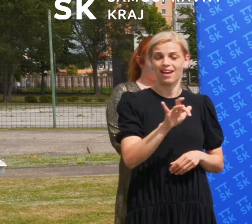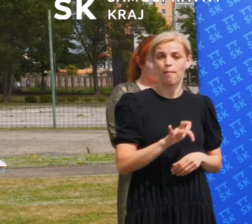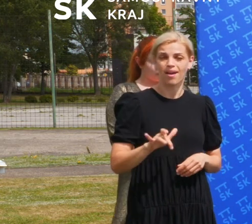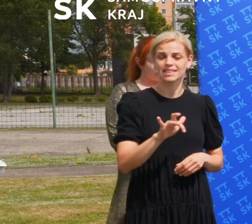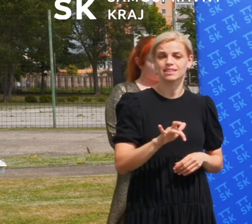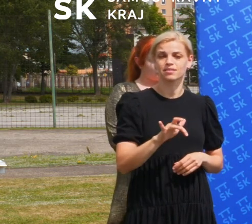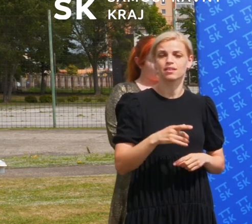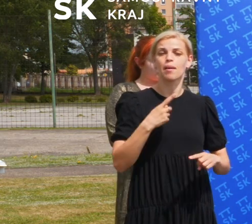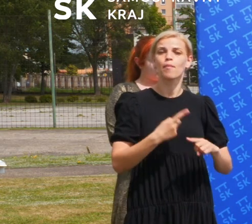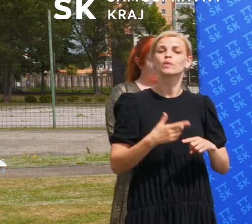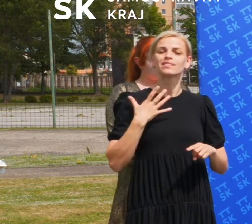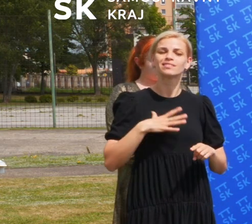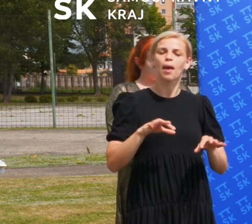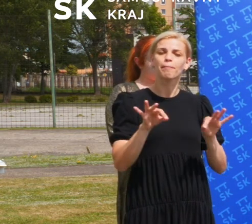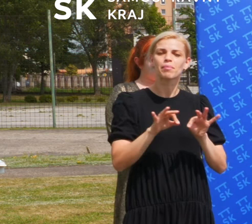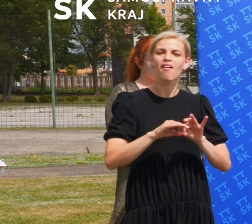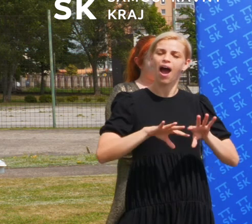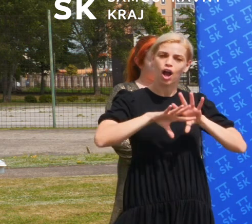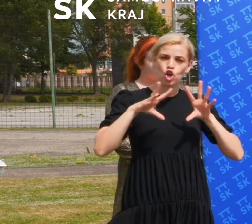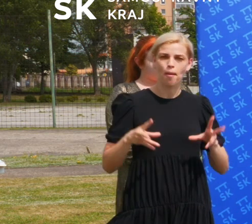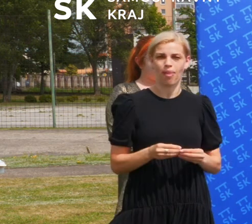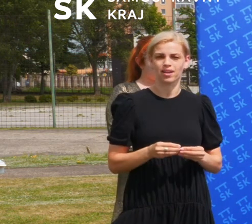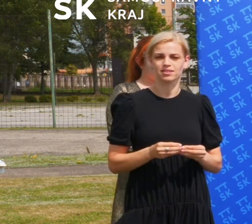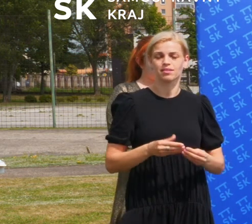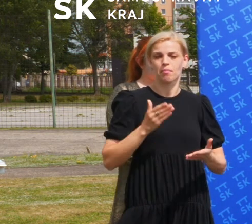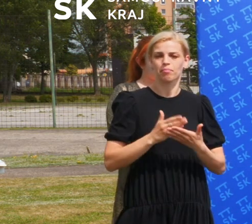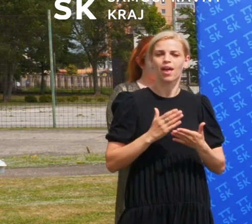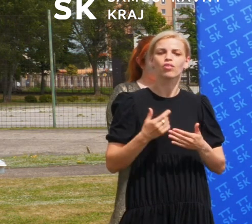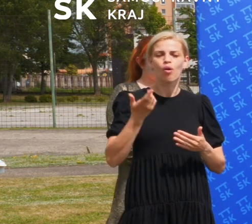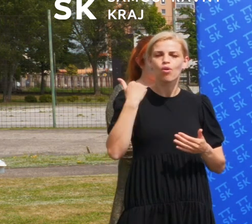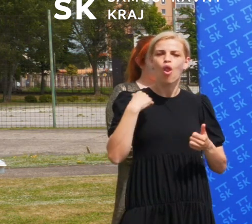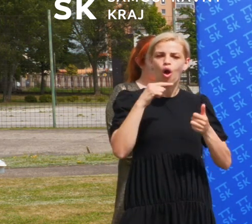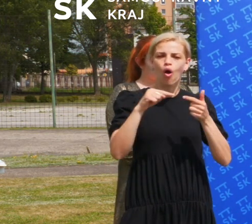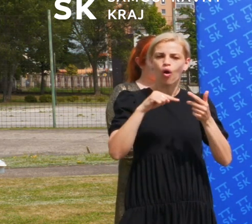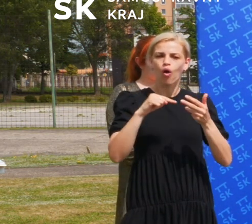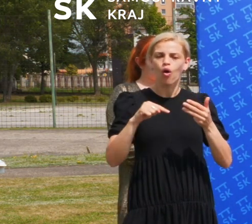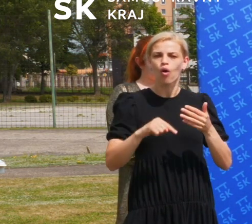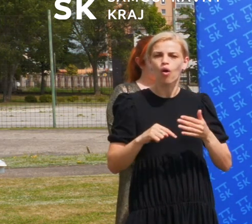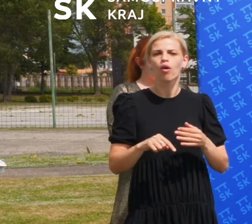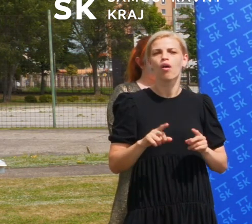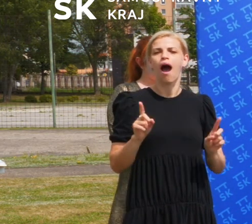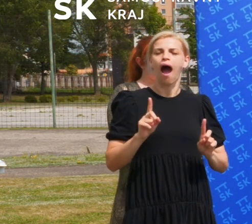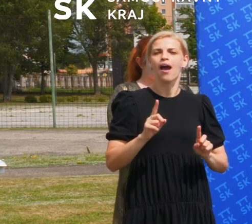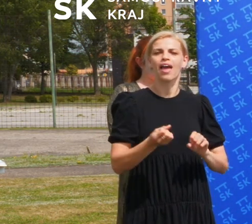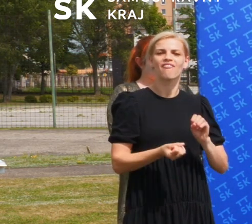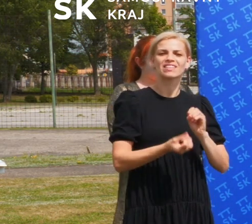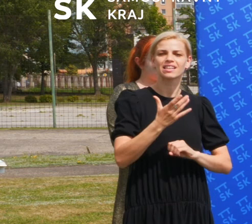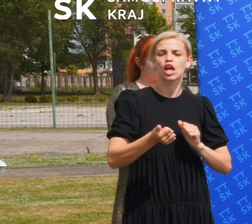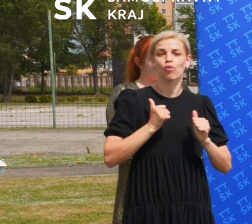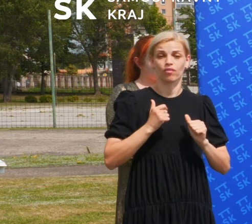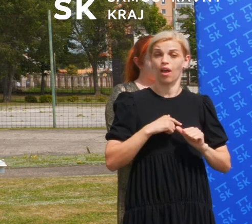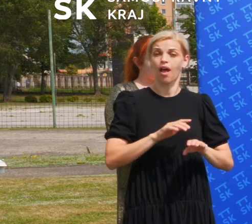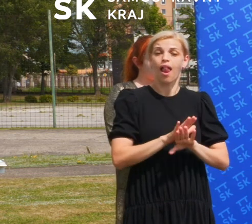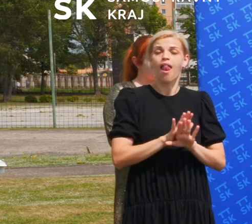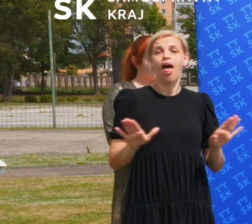prípravu komplexnú. Preto som sa snažil aj vymenovať tie možné športovíska, ktoré vznikajú, čiže nebude to iba